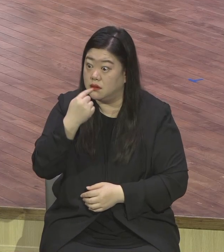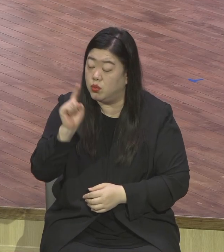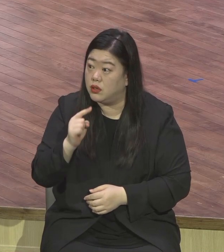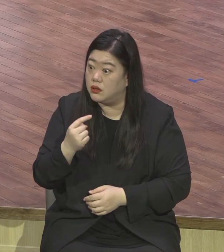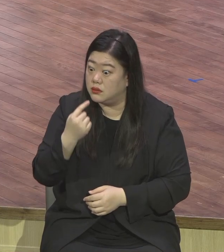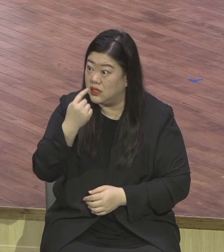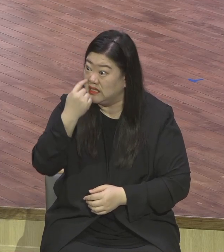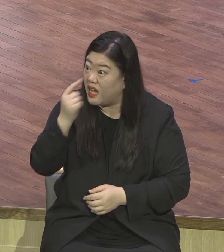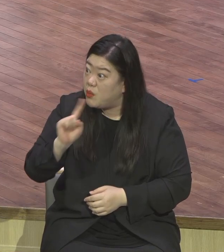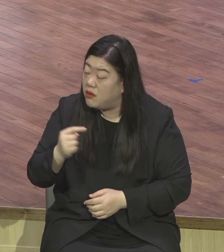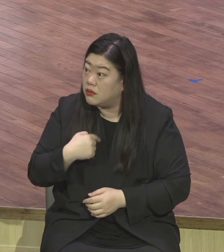뜻인가 하면